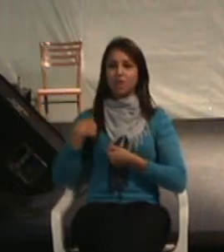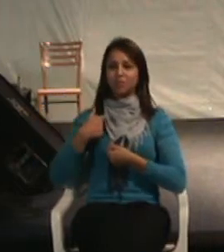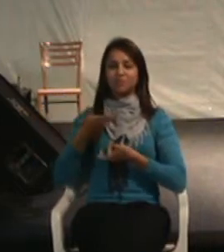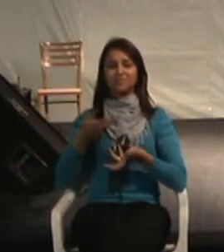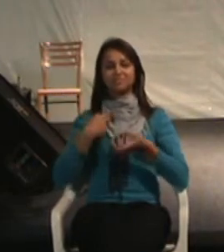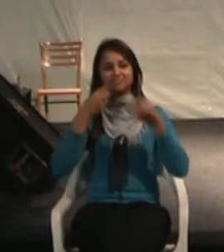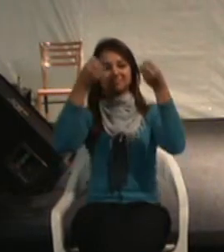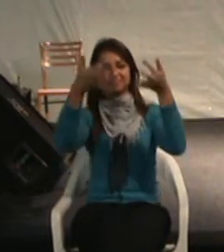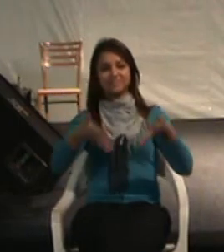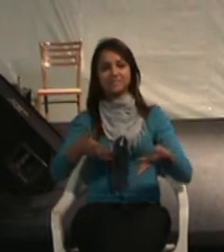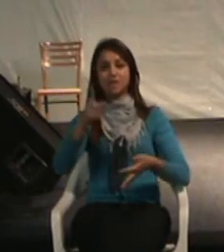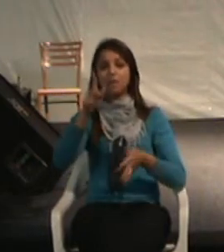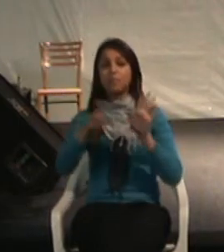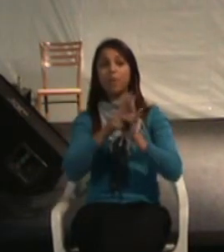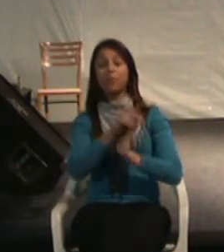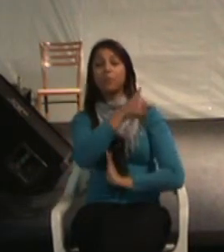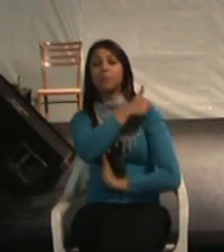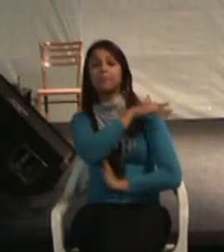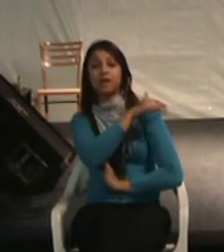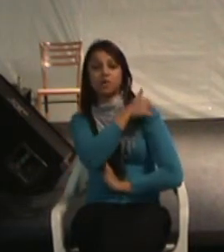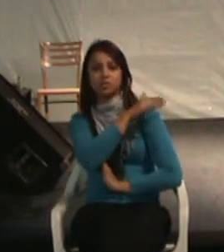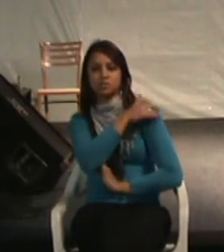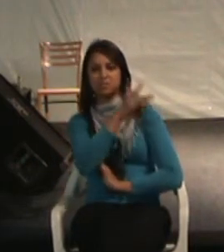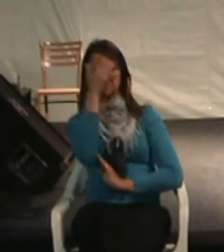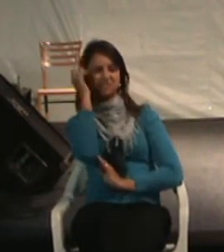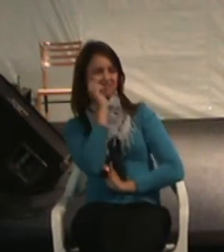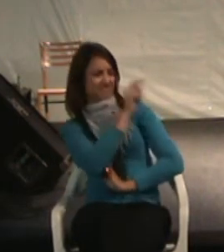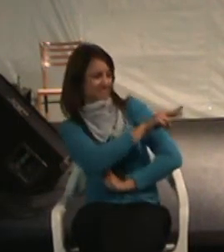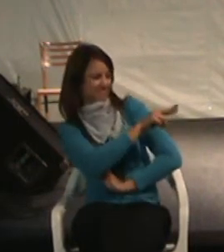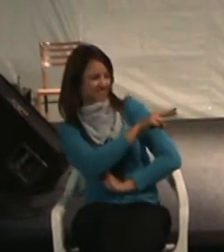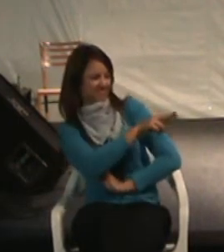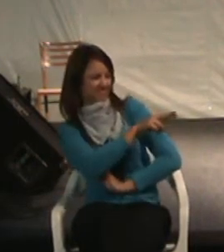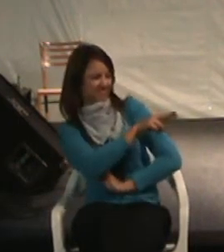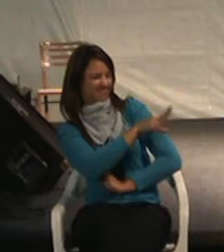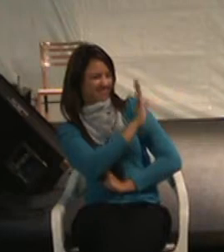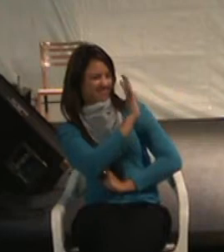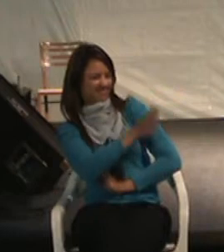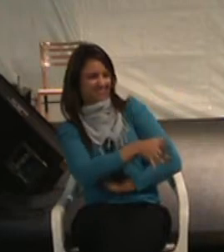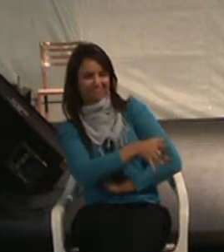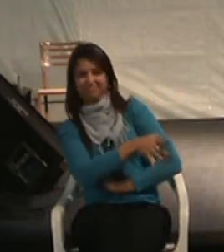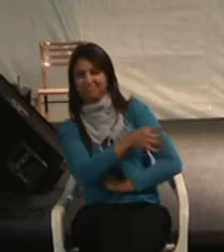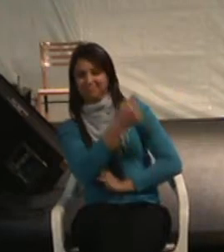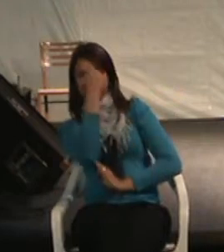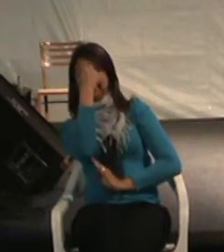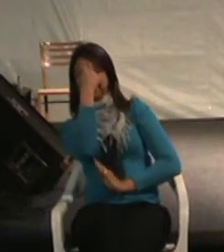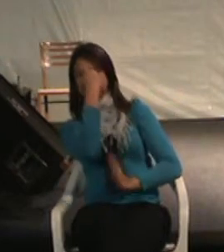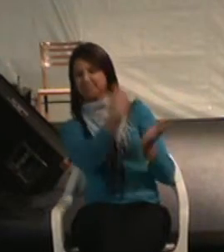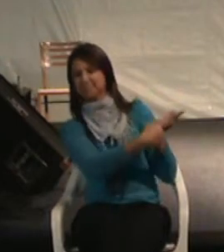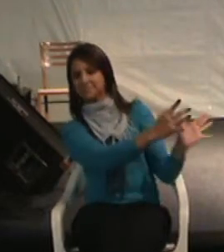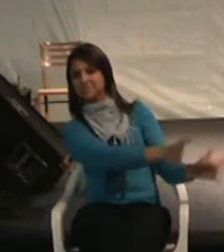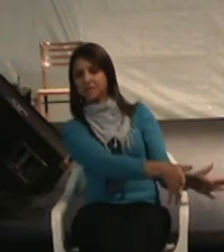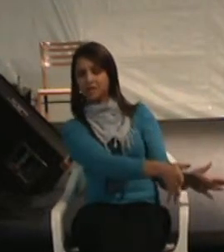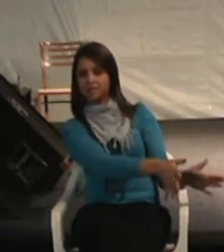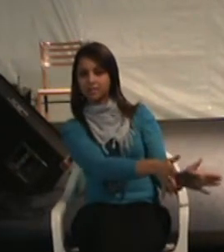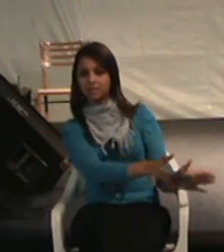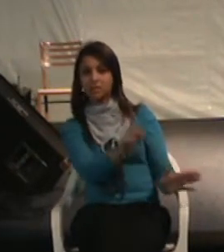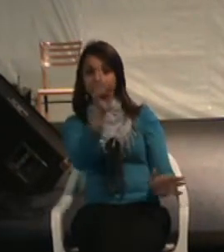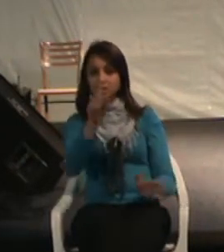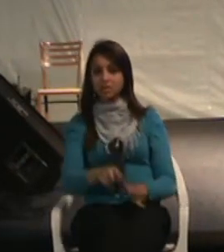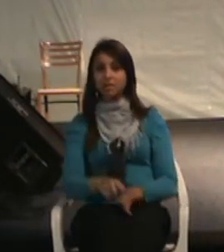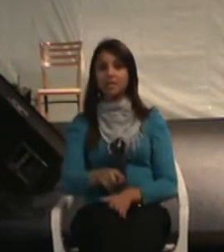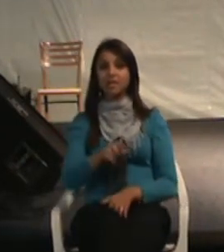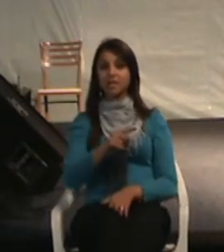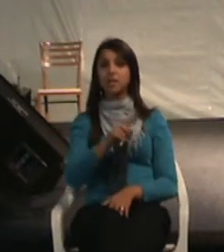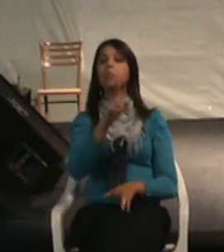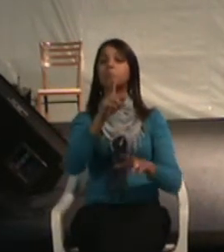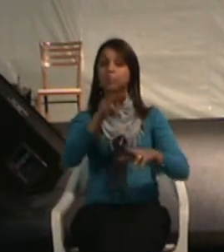atenção de vocês a respeito de preconceitos, estereóticos, estigmas. Enfim. Tudo isso que cresce e nos leva para